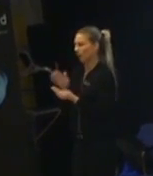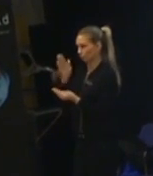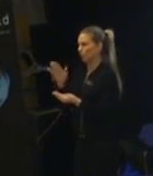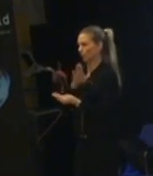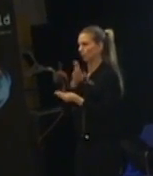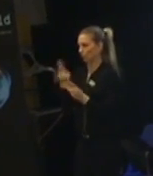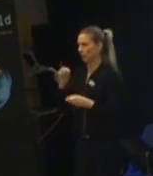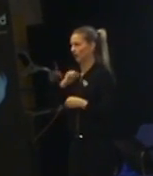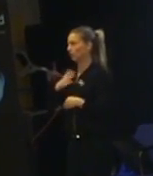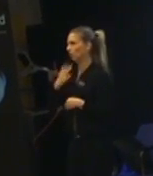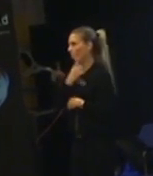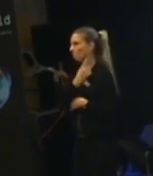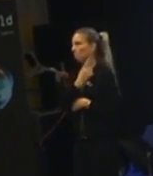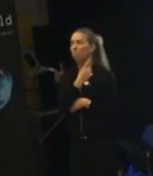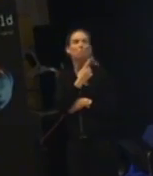egenskaperna.